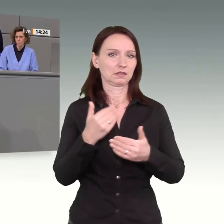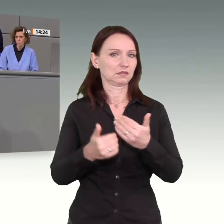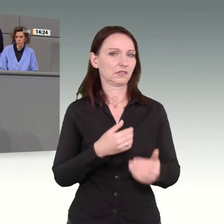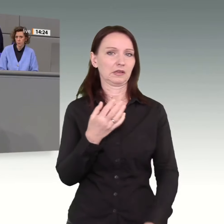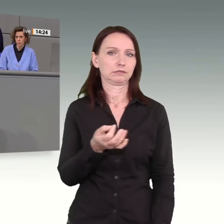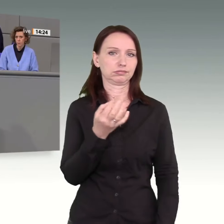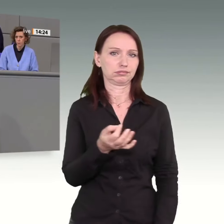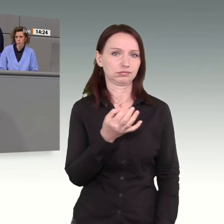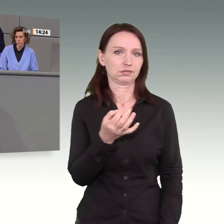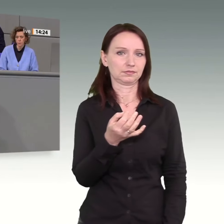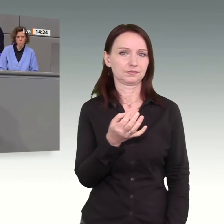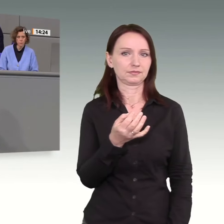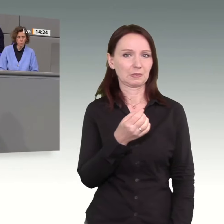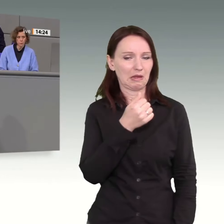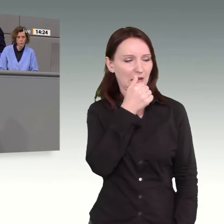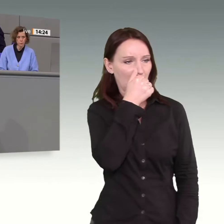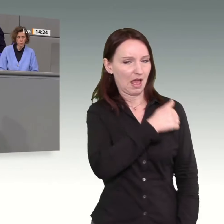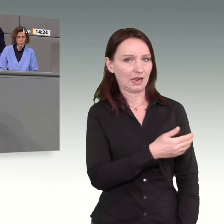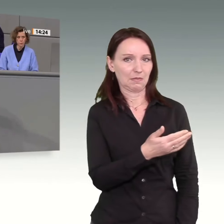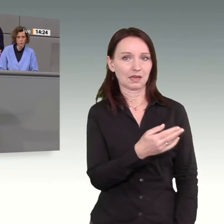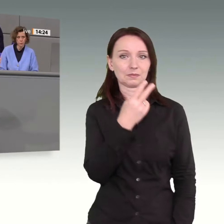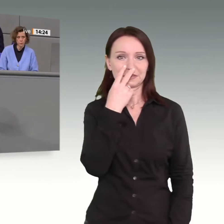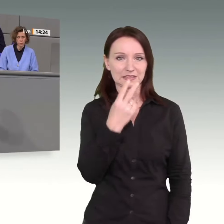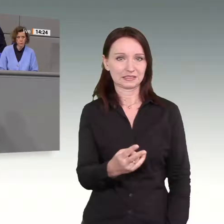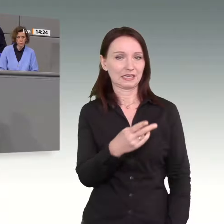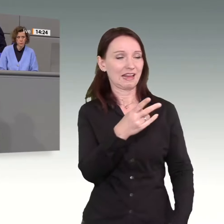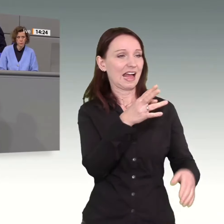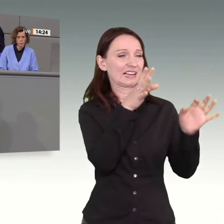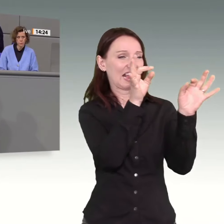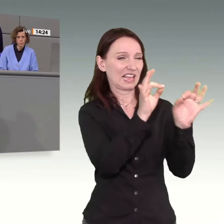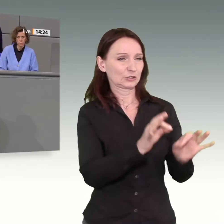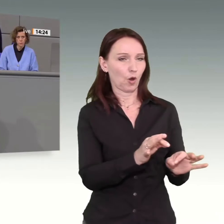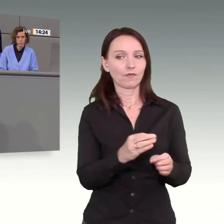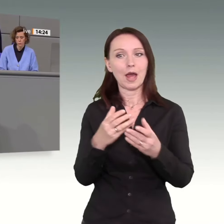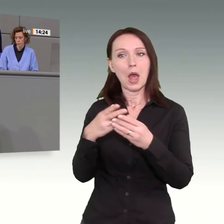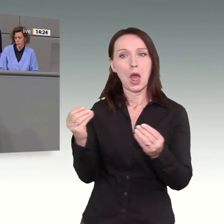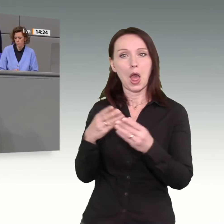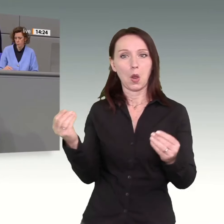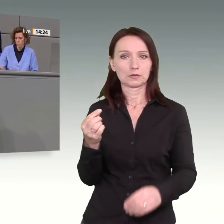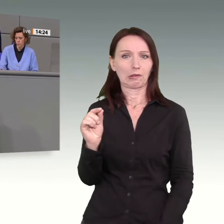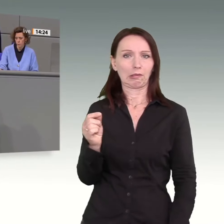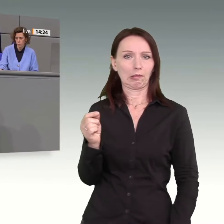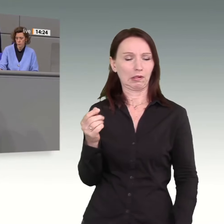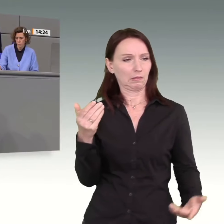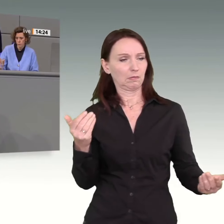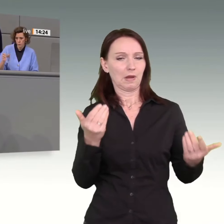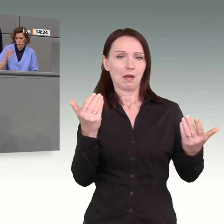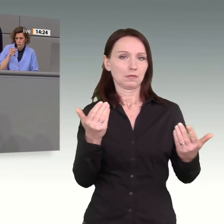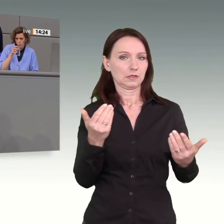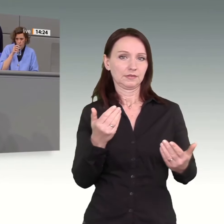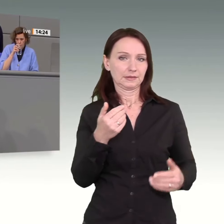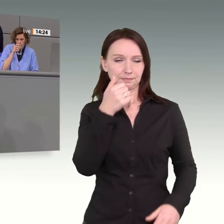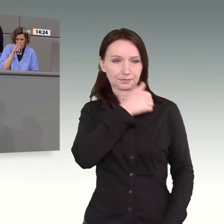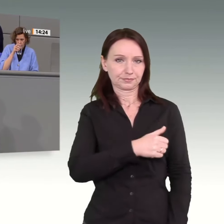mindestens albern, wie dieses Verhältnis ist von Katastrophe zu Lösungsansätzen ihrerseits. Und wenn man ins